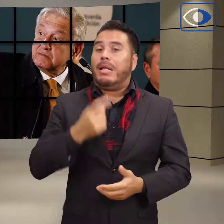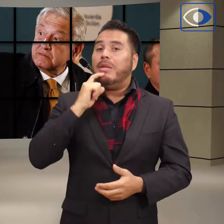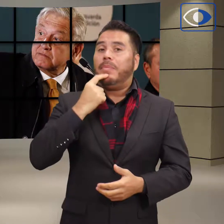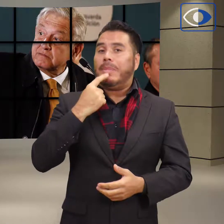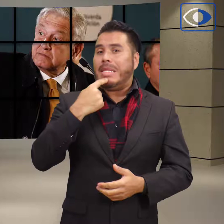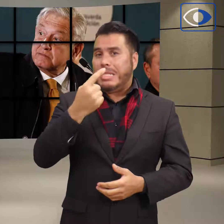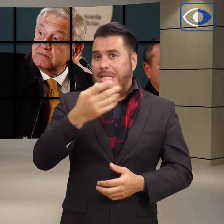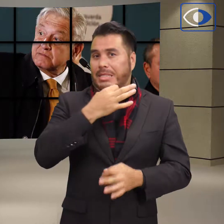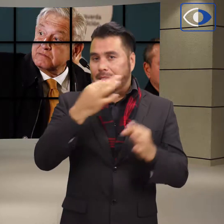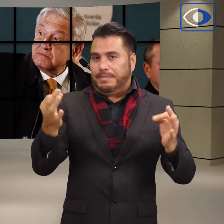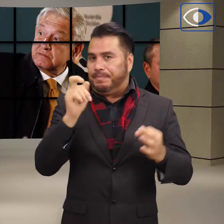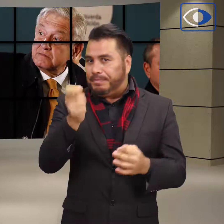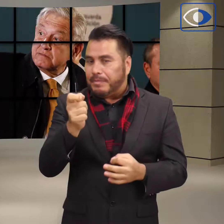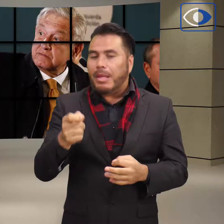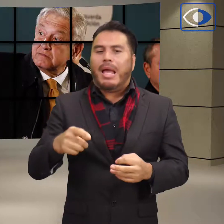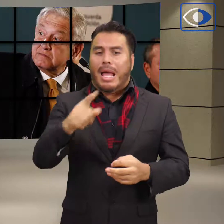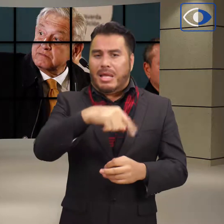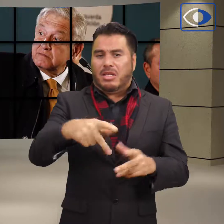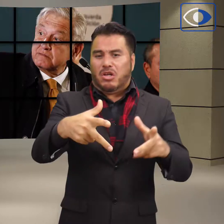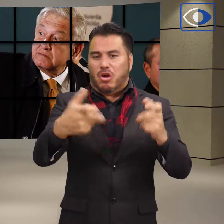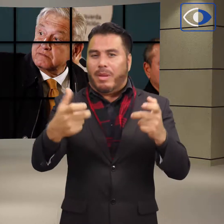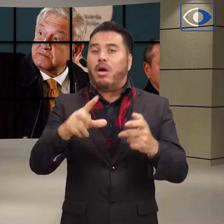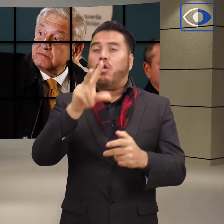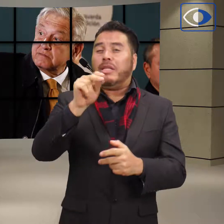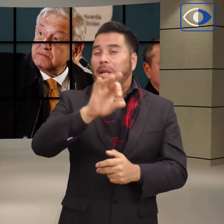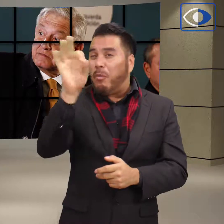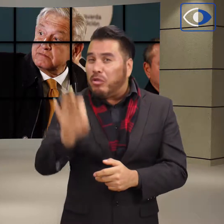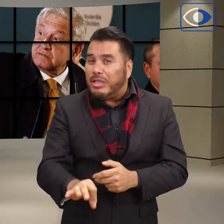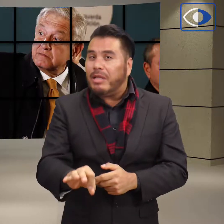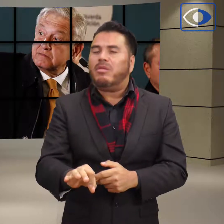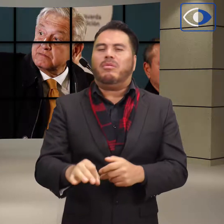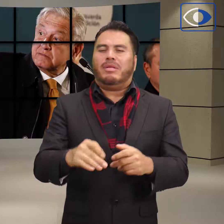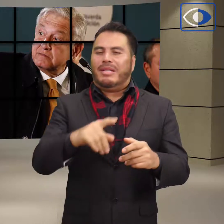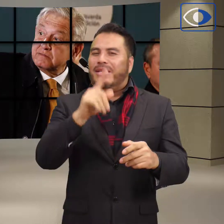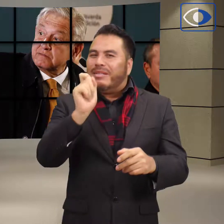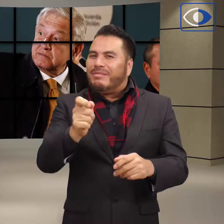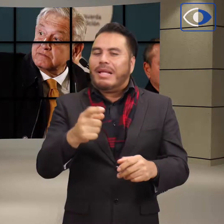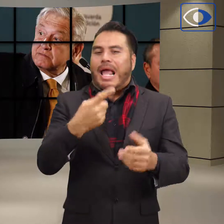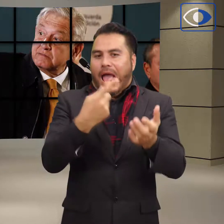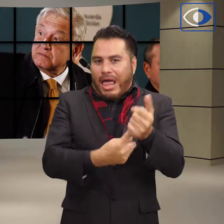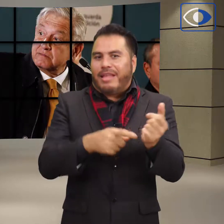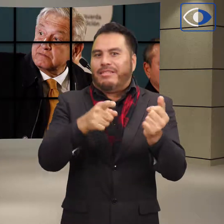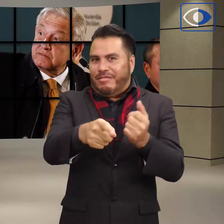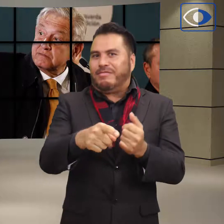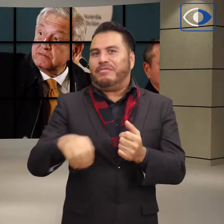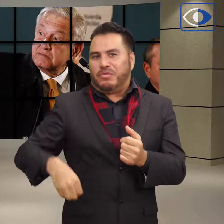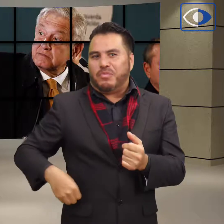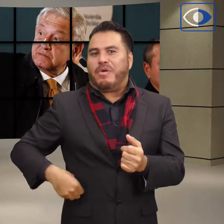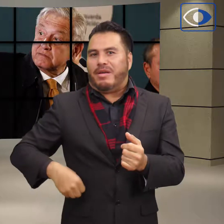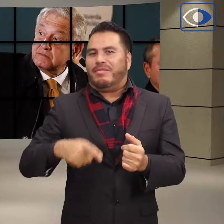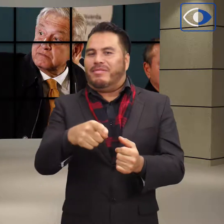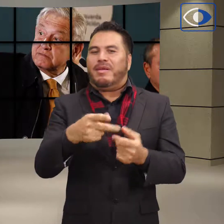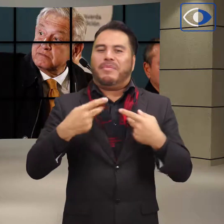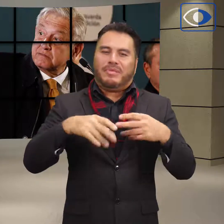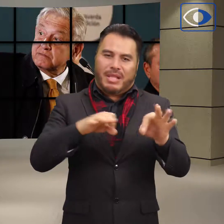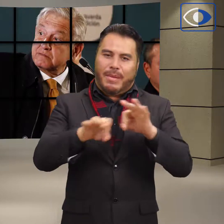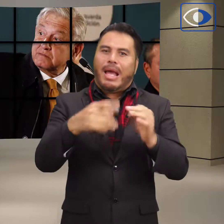Obrador, es que 80% del robo de combustibles se registra al interior de Pemex, con la colaboración de empleados de la empresa.